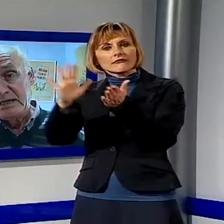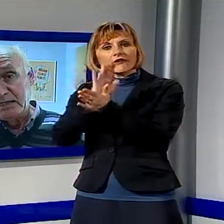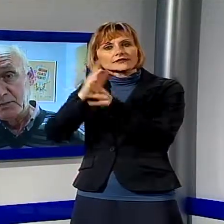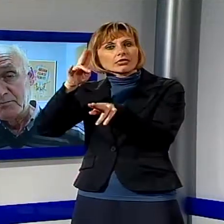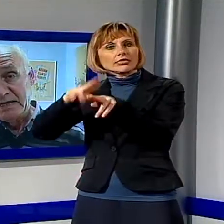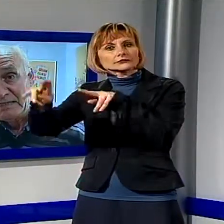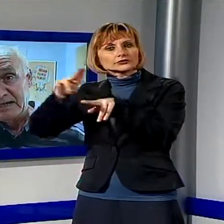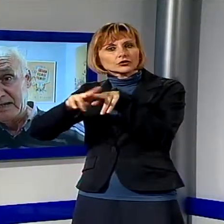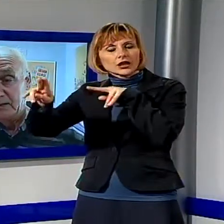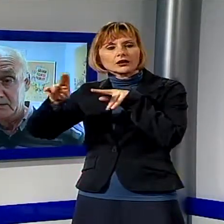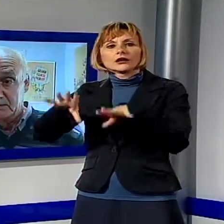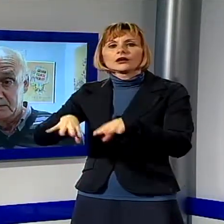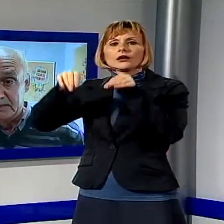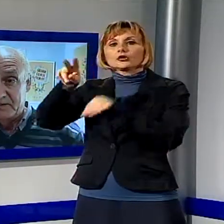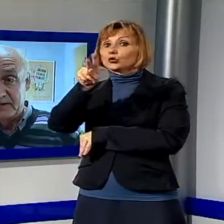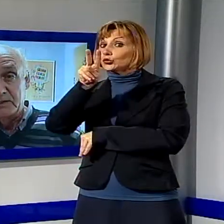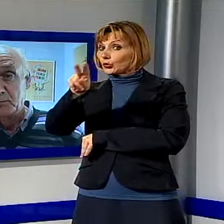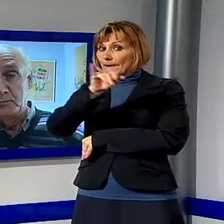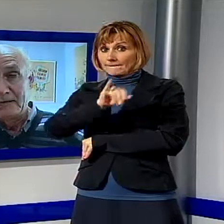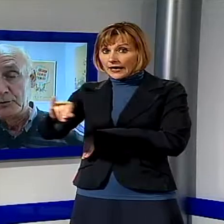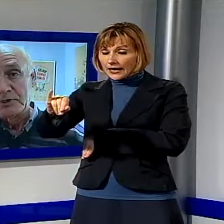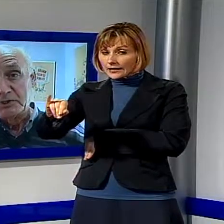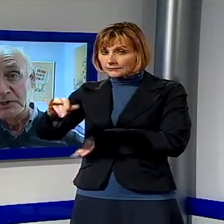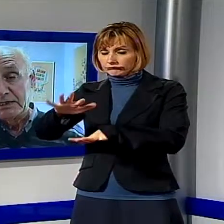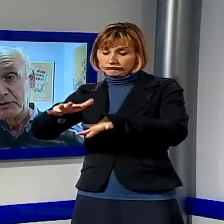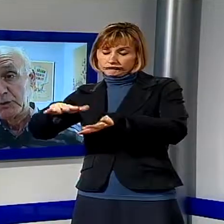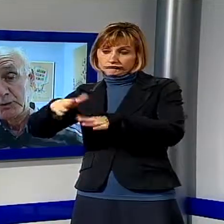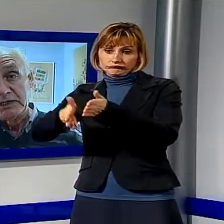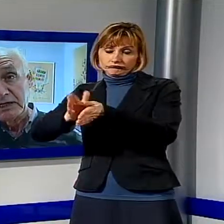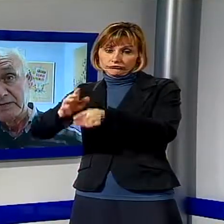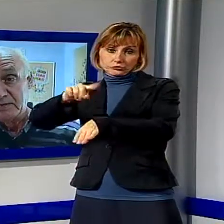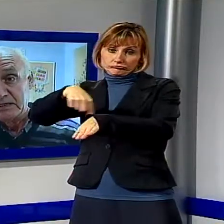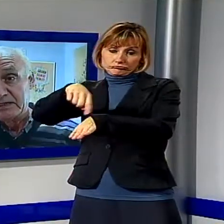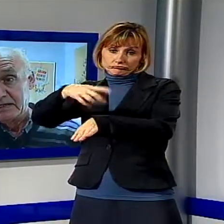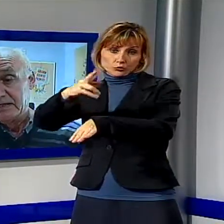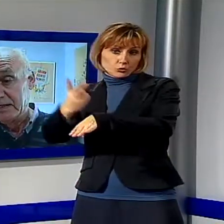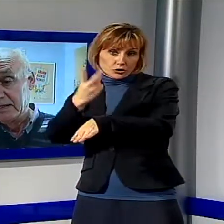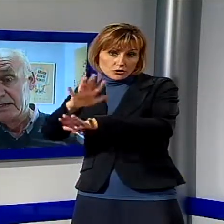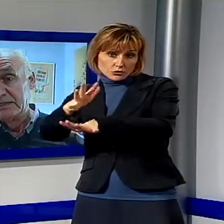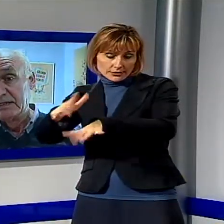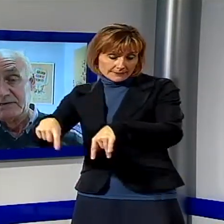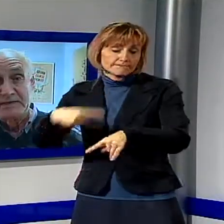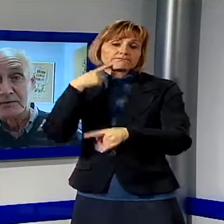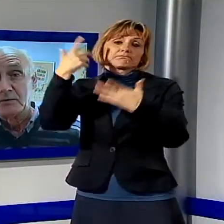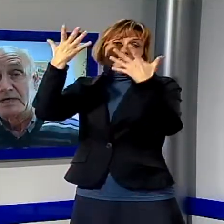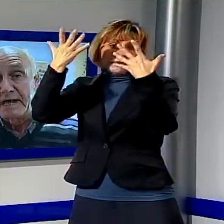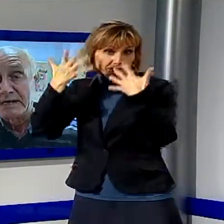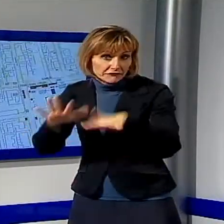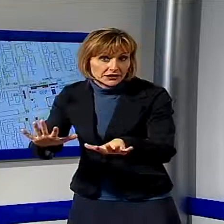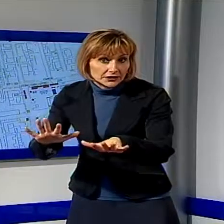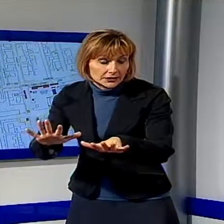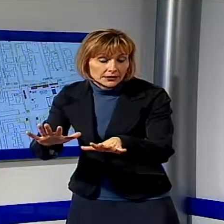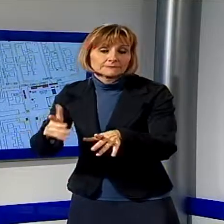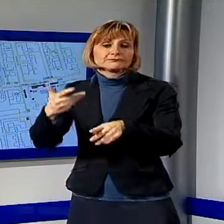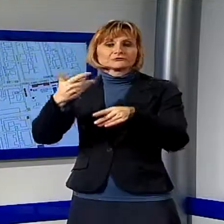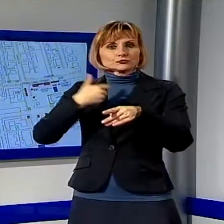Inizierà alle due e mezza, andrà avanti un paio d'ori circa. Dopodiché finita la festa con la Rai